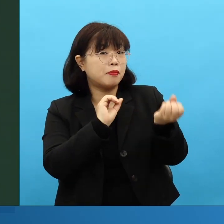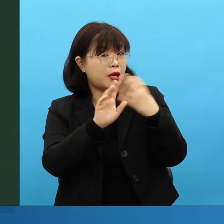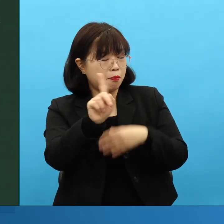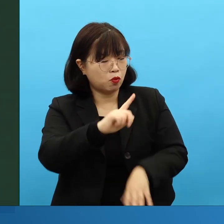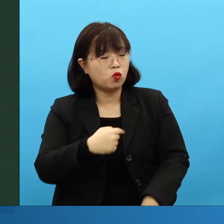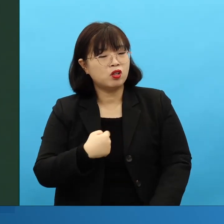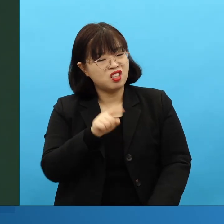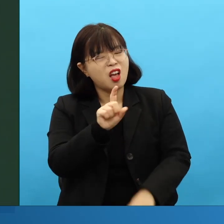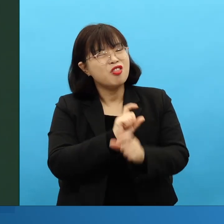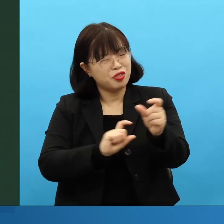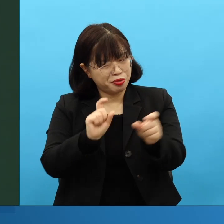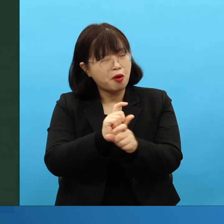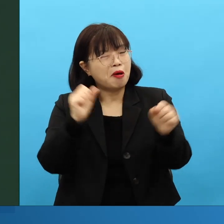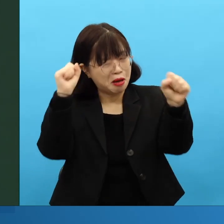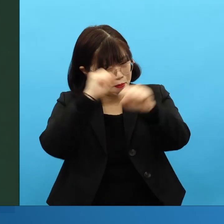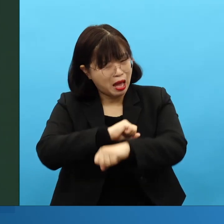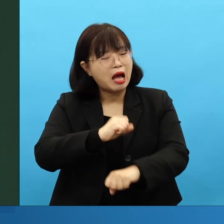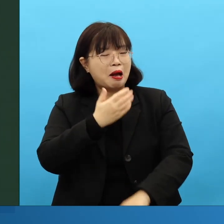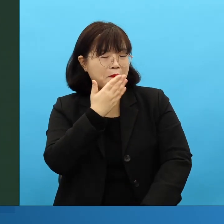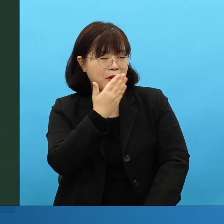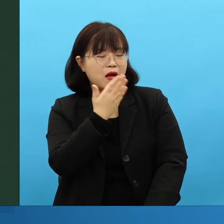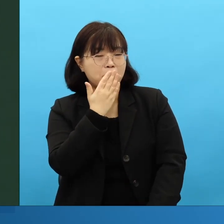왜요? 그랬어요. 갈 사람이 없어.